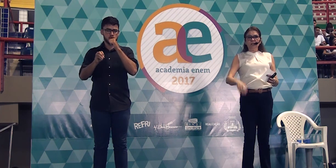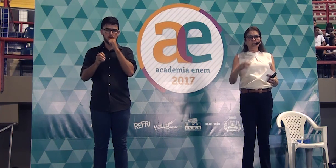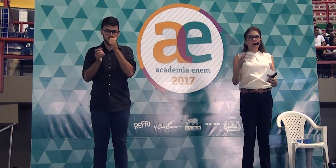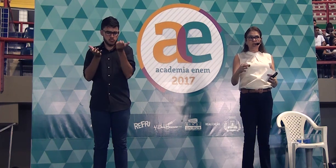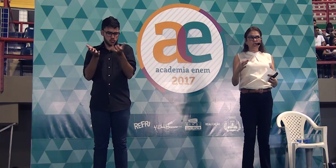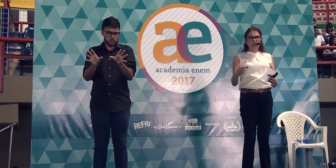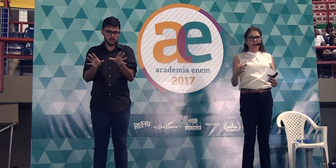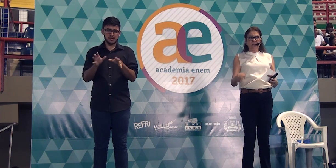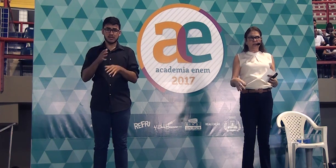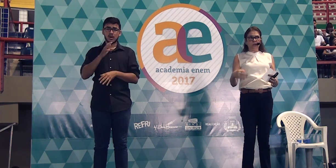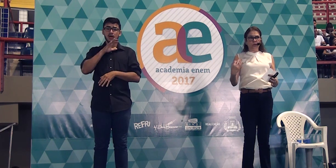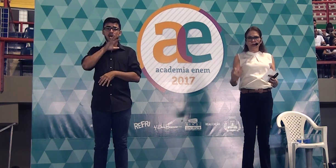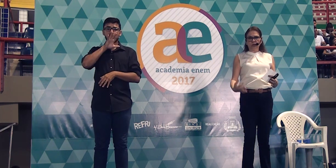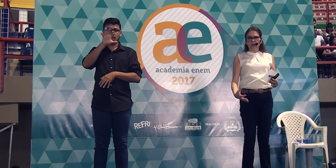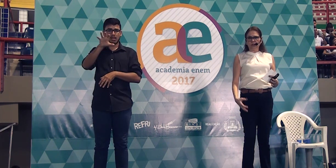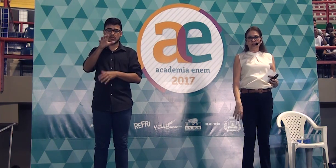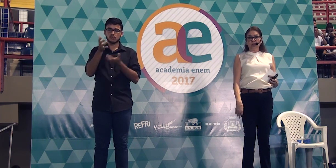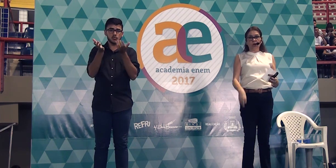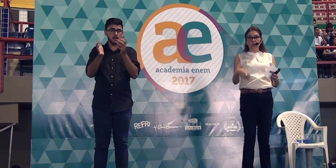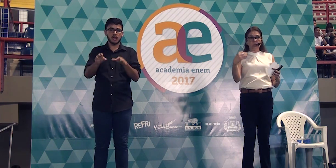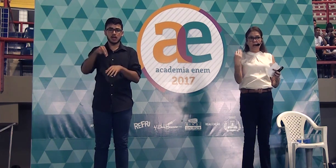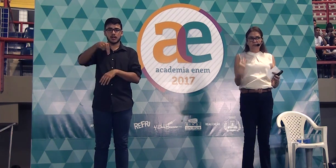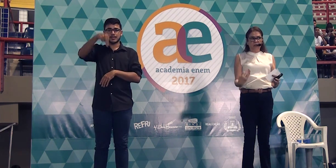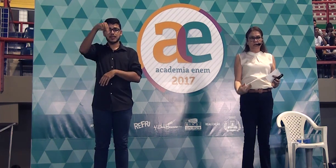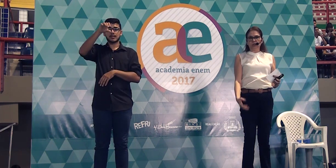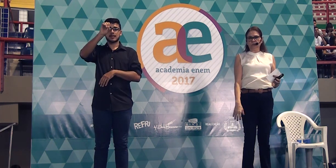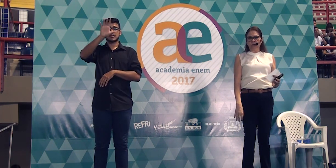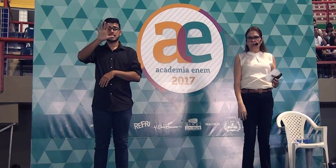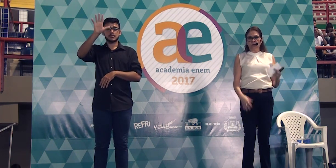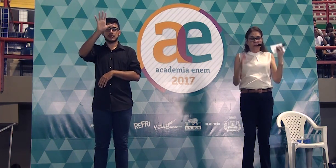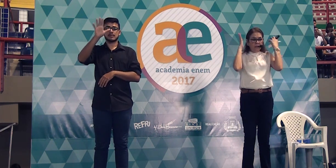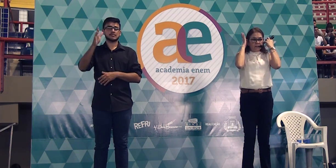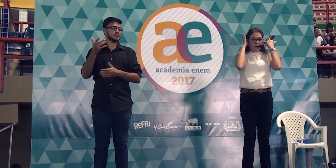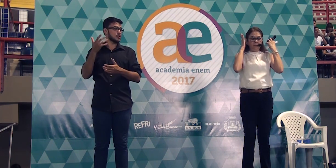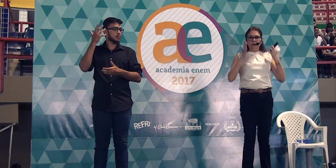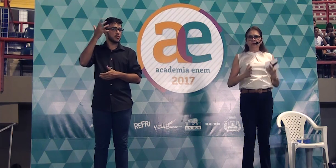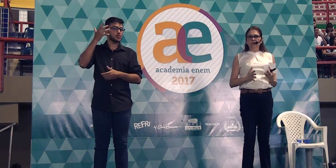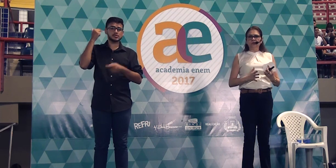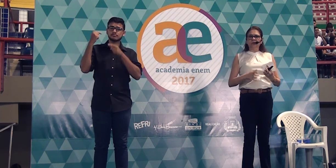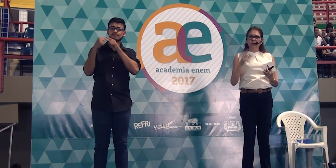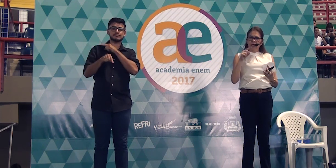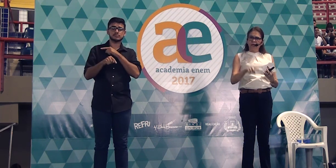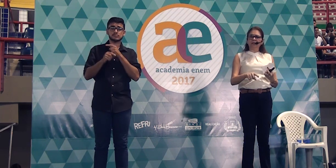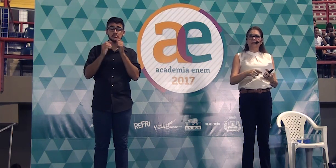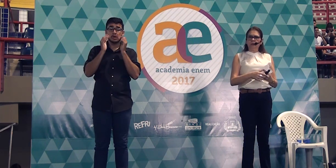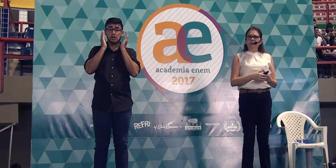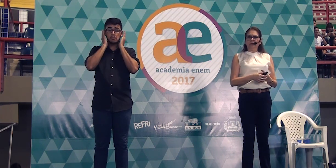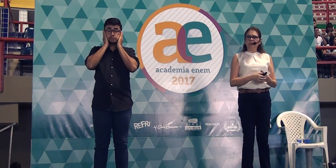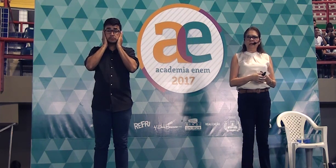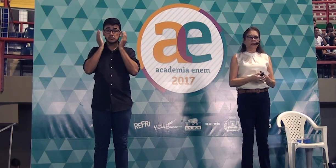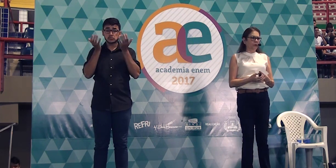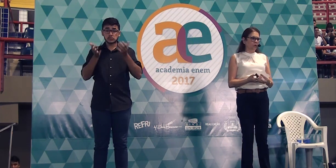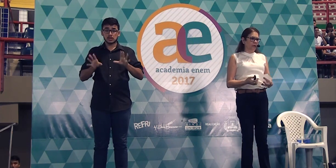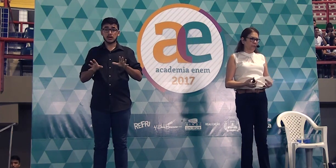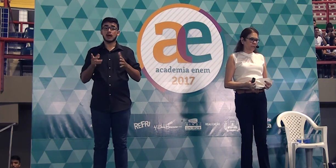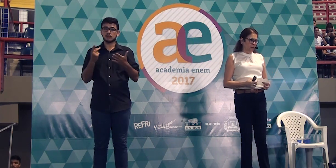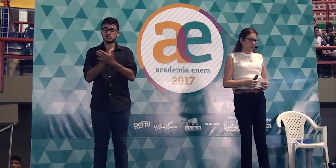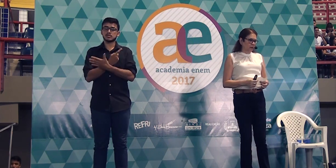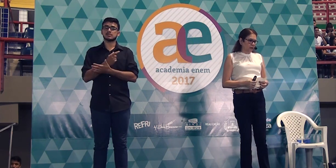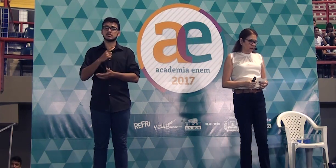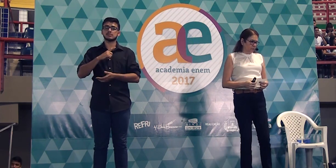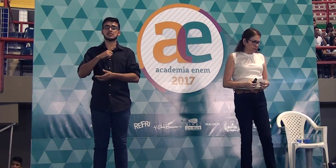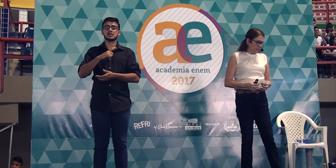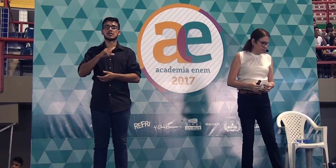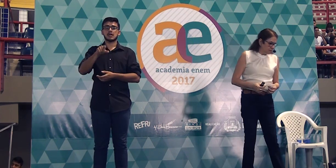porque ela dizia que odiava essa cultura nordestina, odiava aquele tipo de música, tapava os ouvidos e ela recebeu uma determinada bronca.